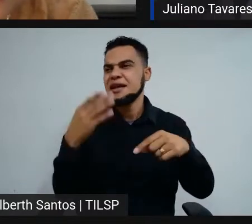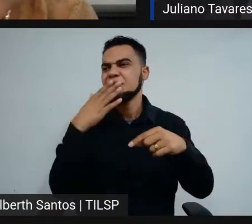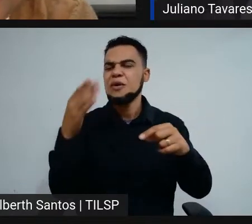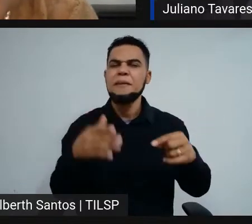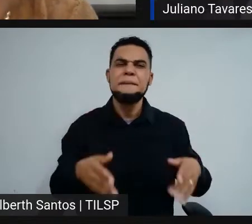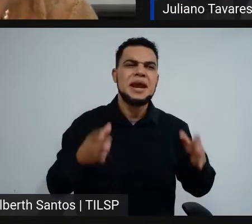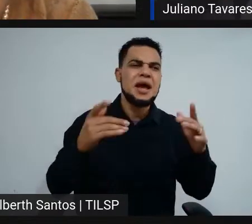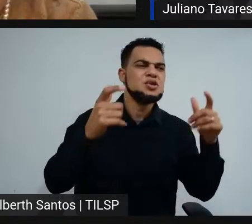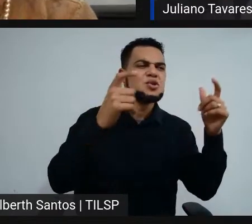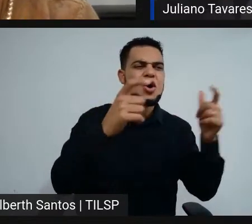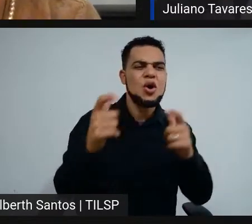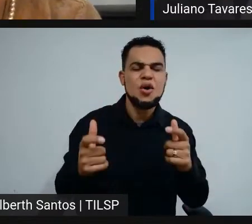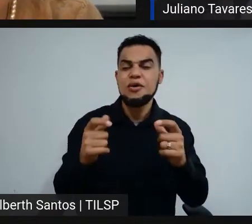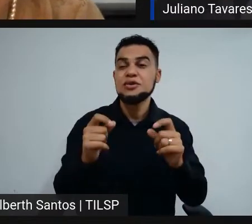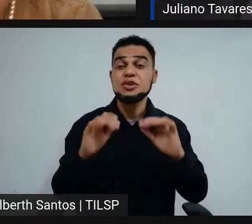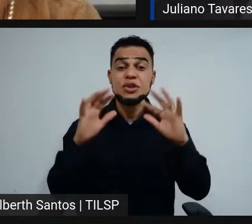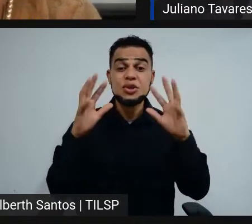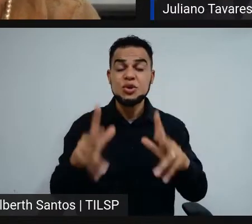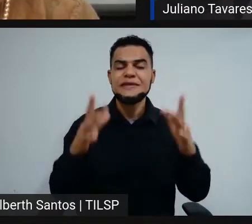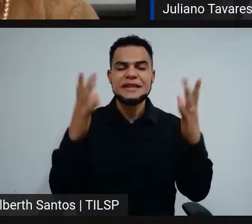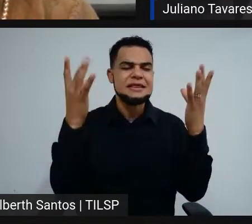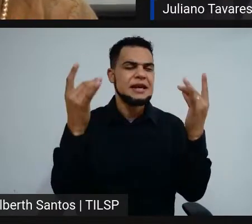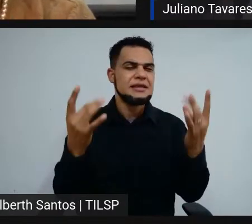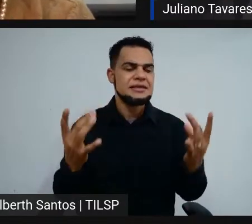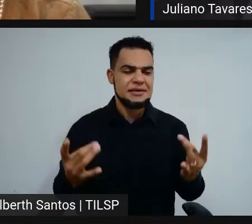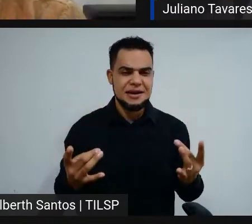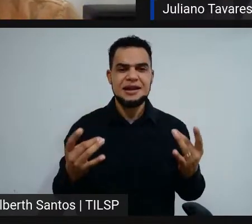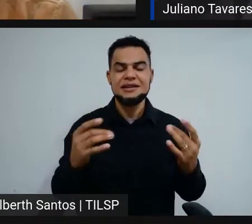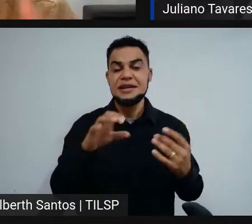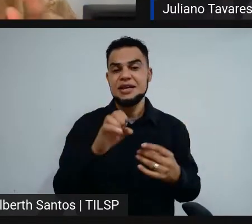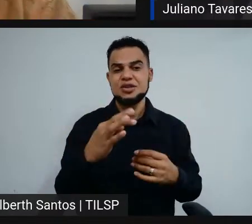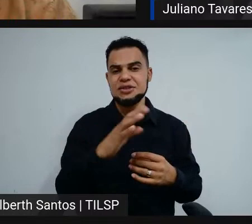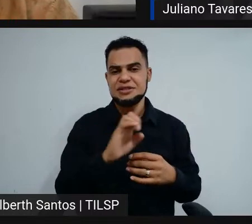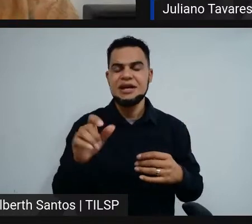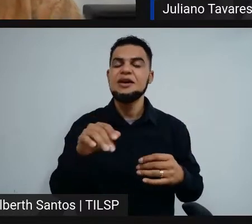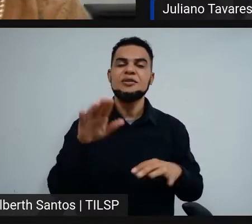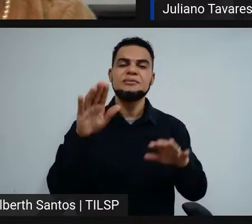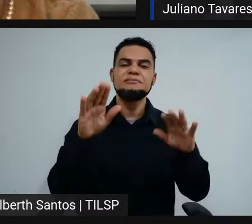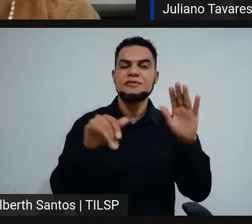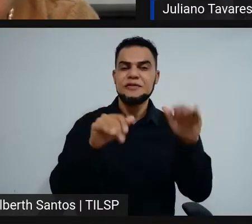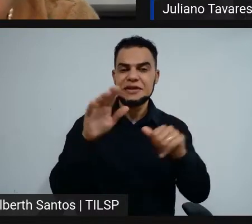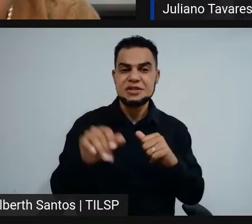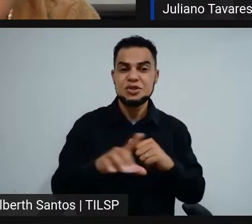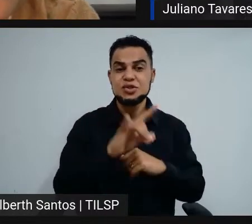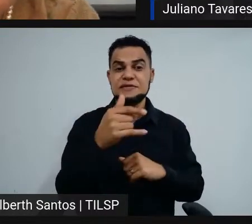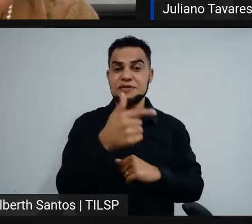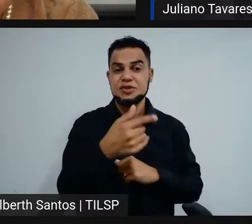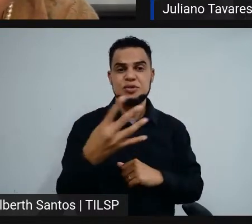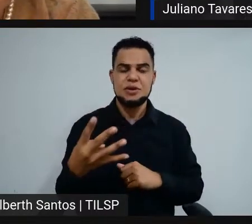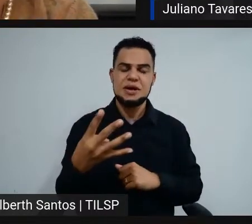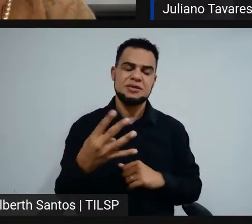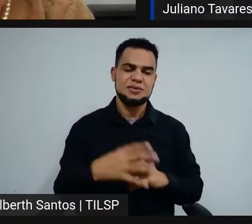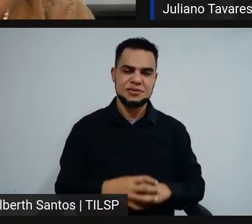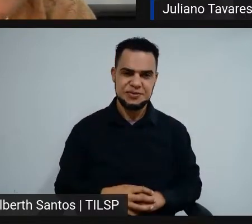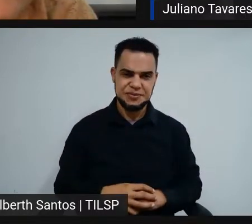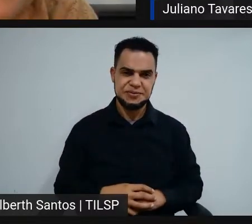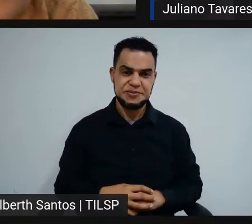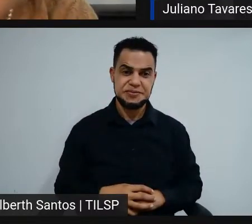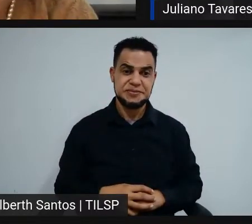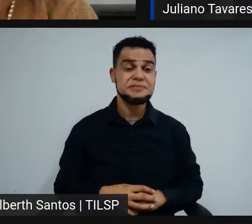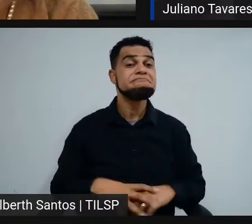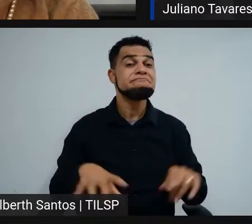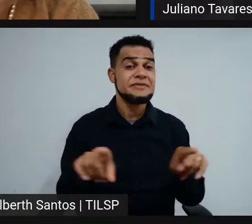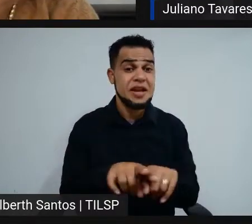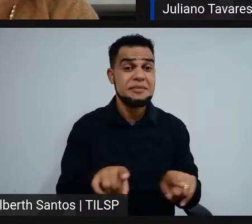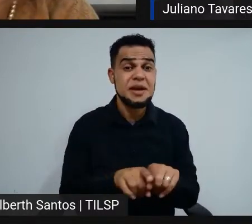estará detalhado no edital de convocação a ser publicado no dia 24 de 11. Beleza? E tenho também outras